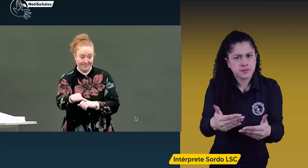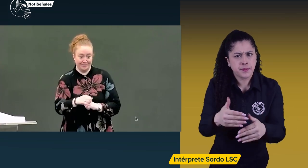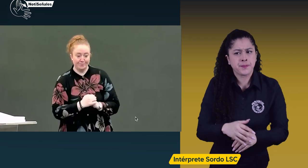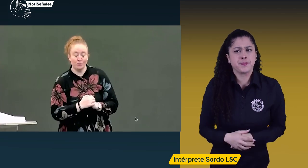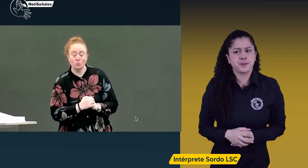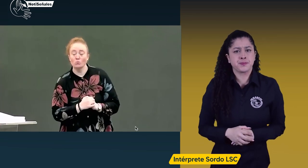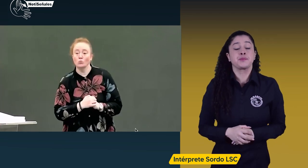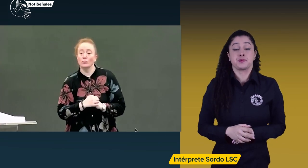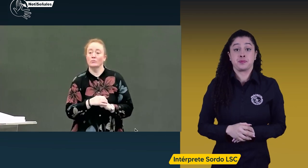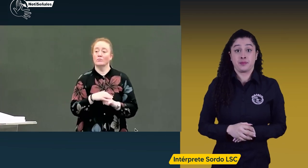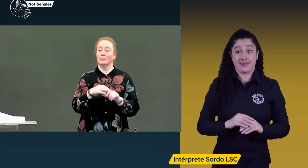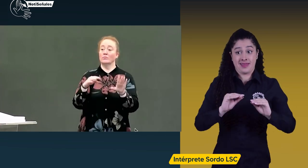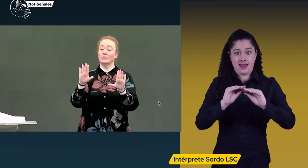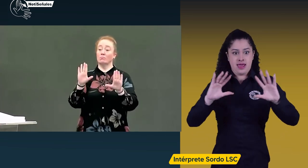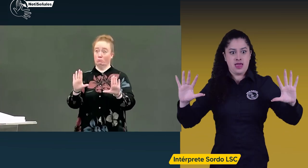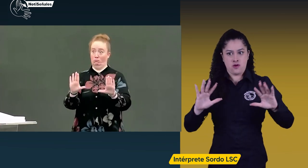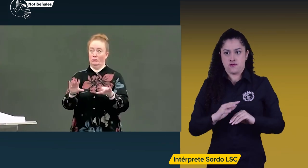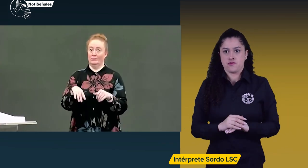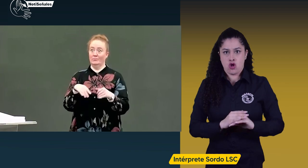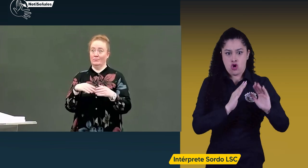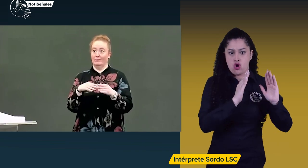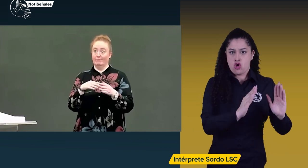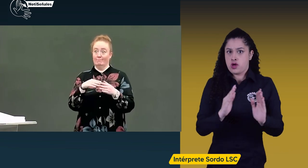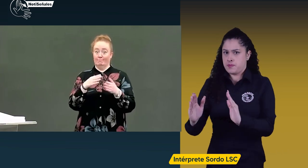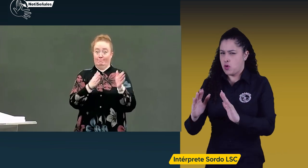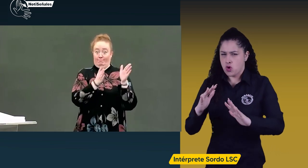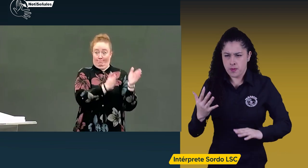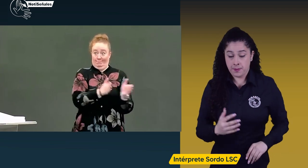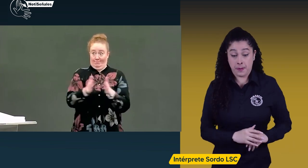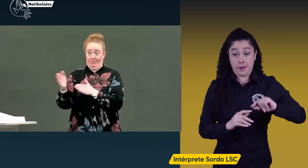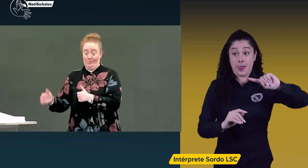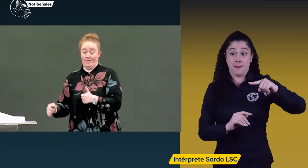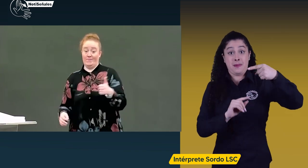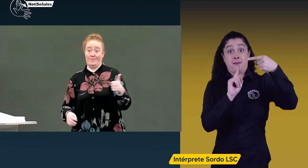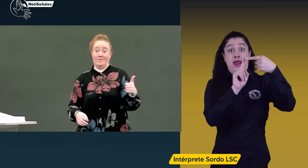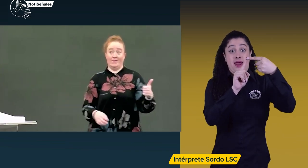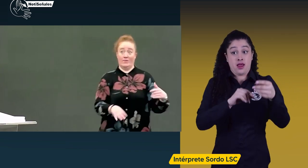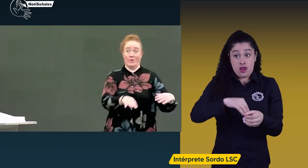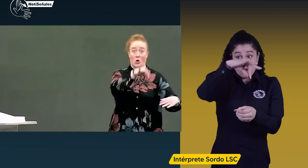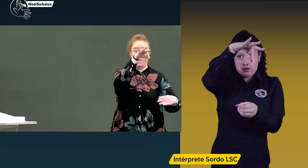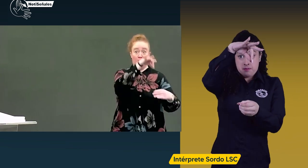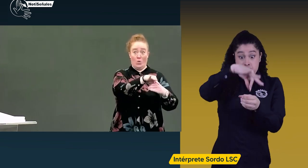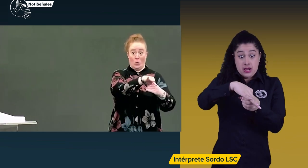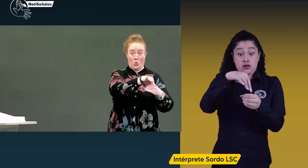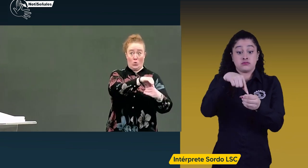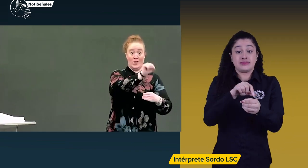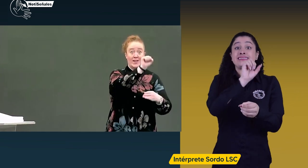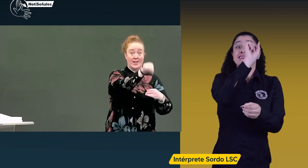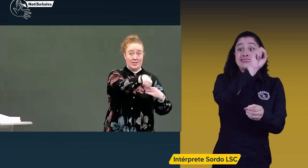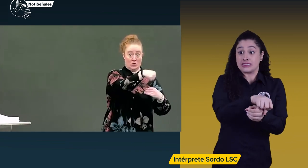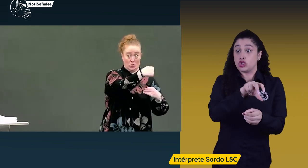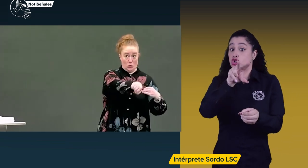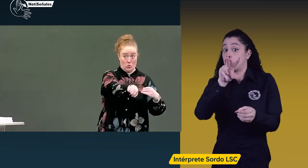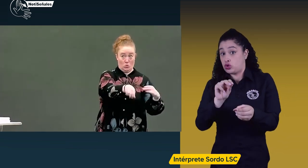El orden en que se seguirá es Primero la votación de sí o no. Después,